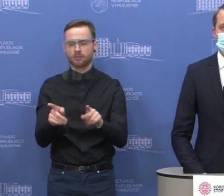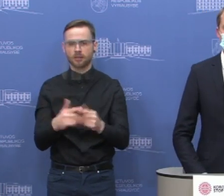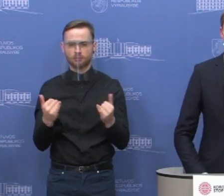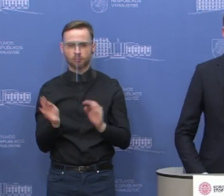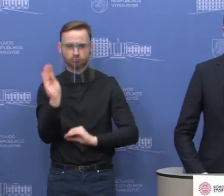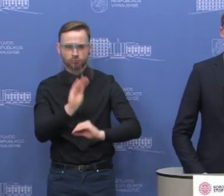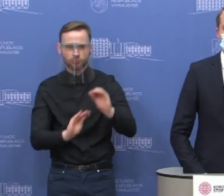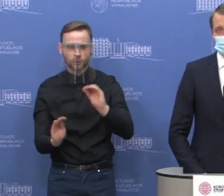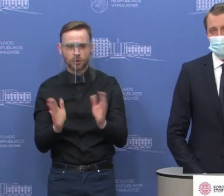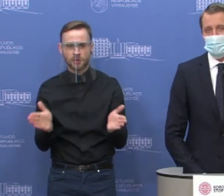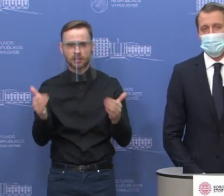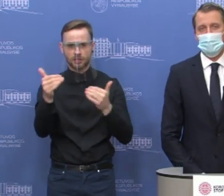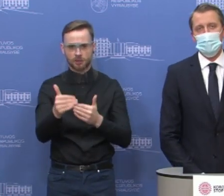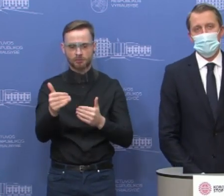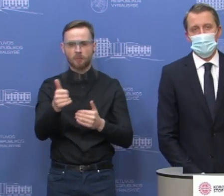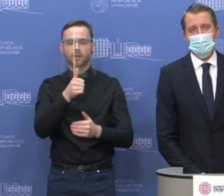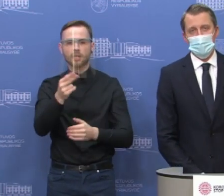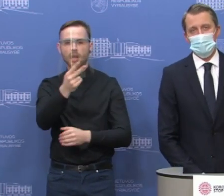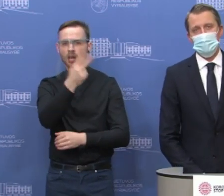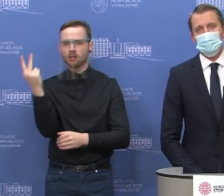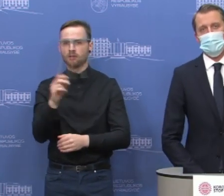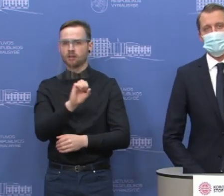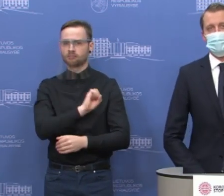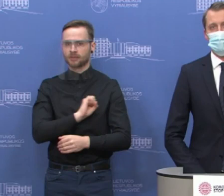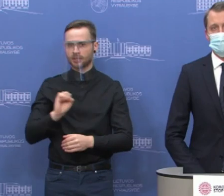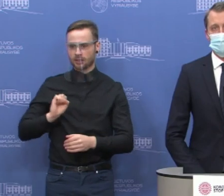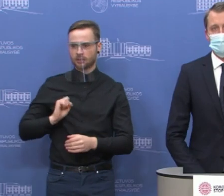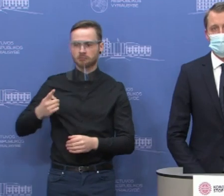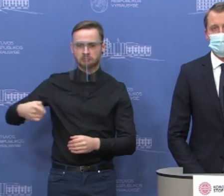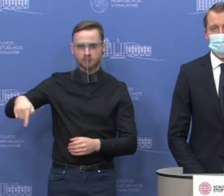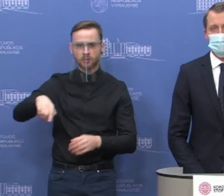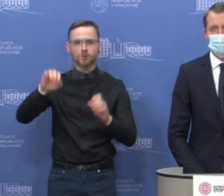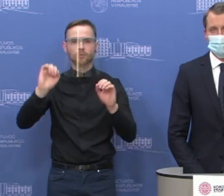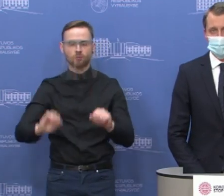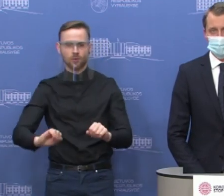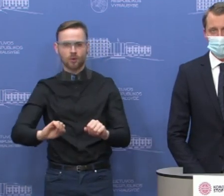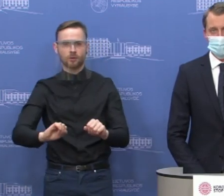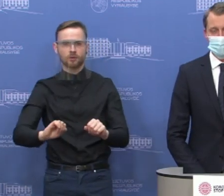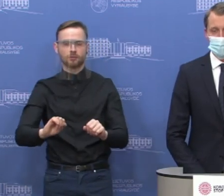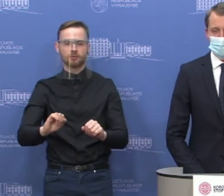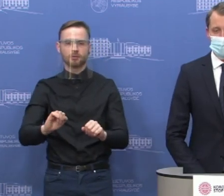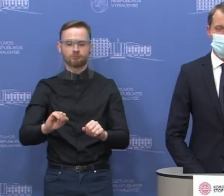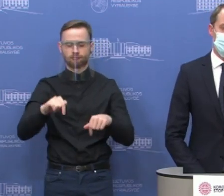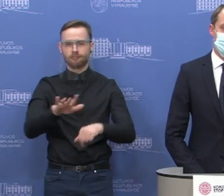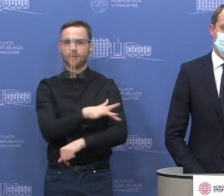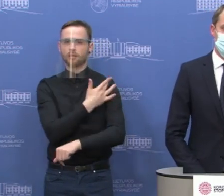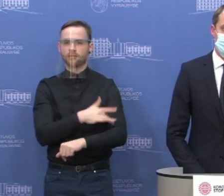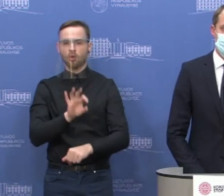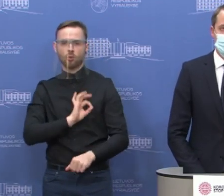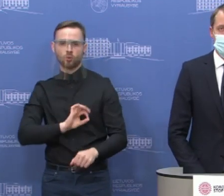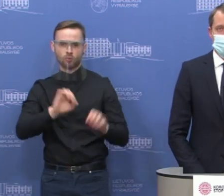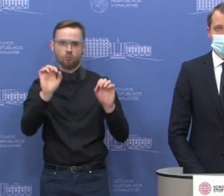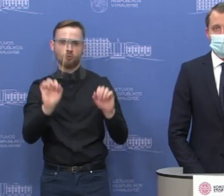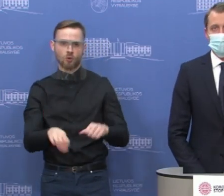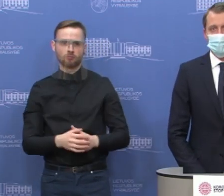kad Lietuvos medikai galėtų pasinaudoti vietinio turizmo paslaugomis. Na, ir būtent tai